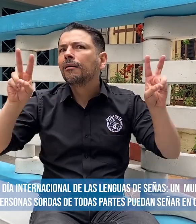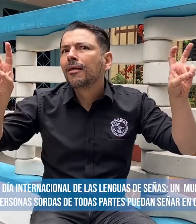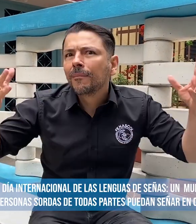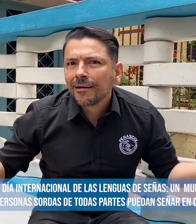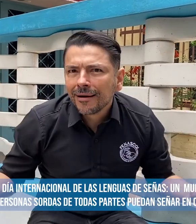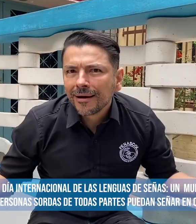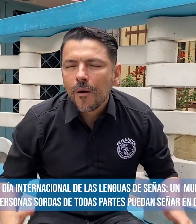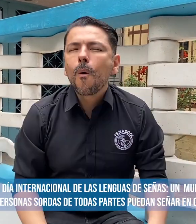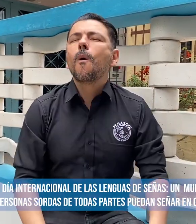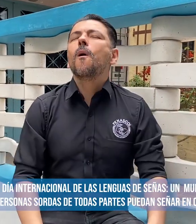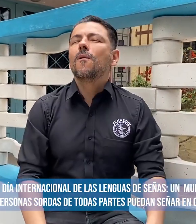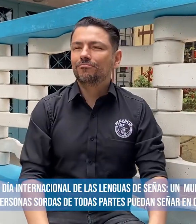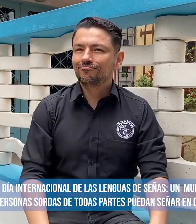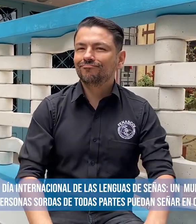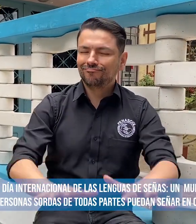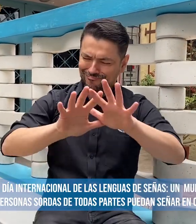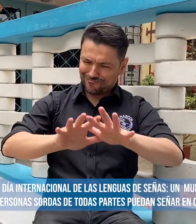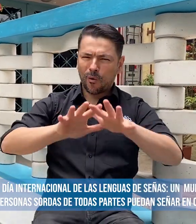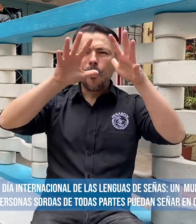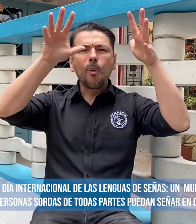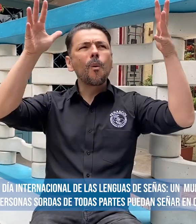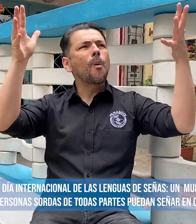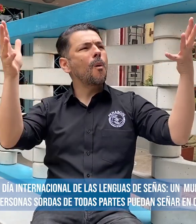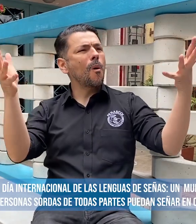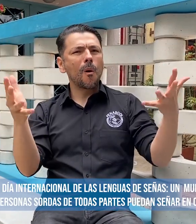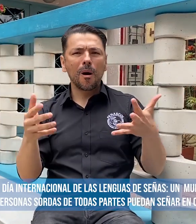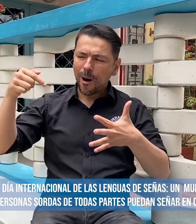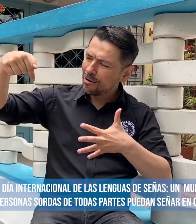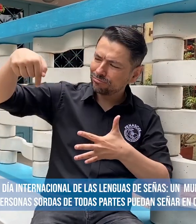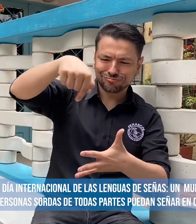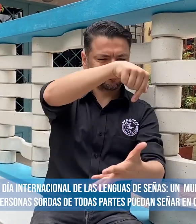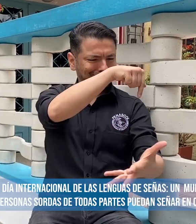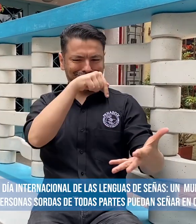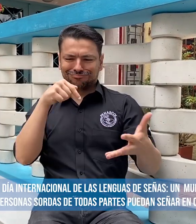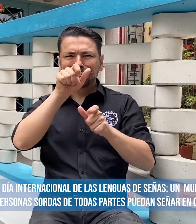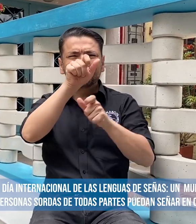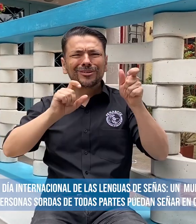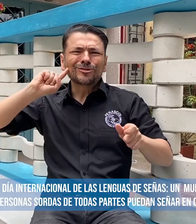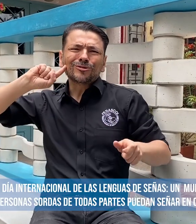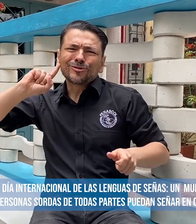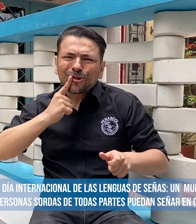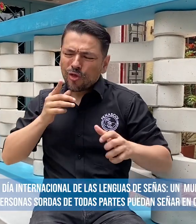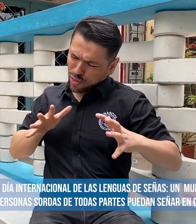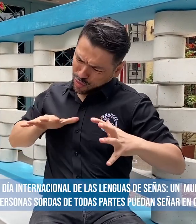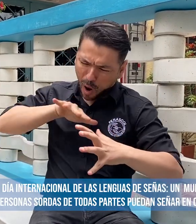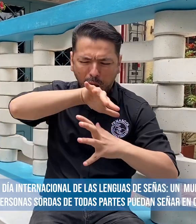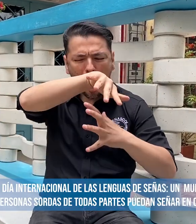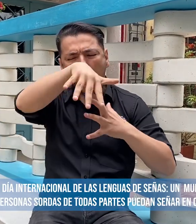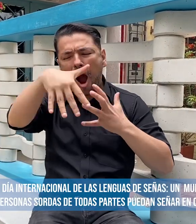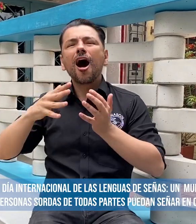Internacional de las Lenguas de Señas. Un mundo donde las personas sordas de todas partes puedan